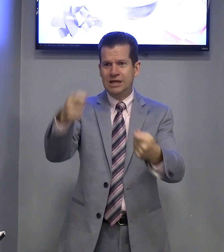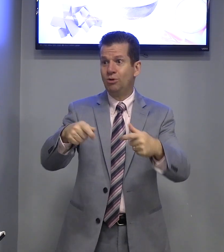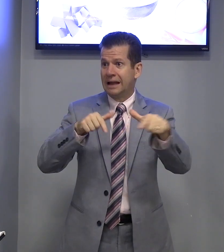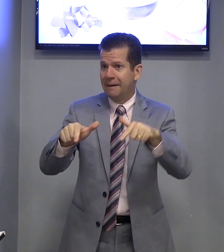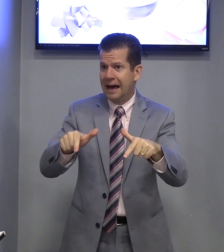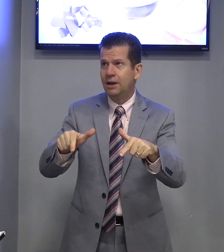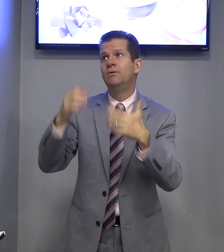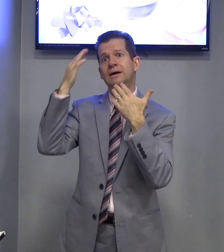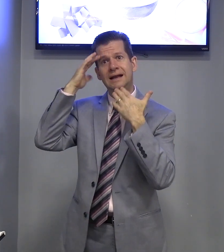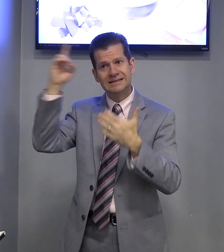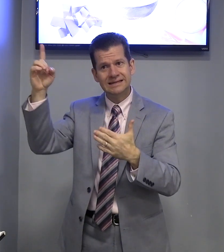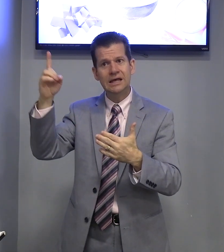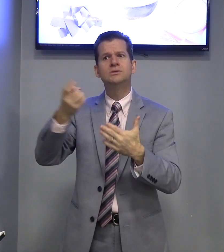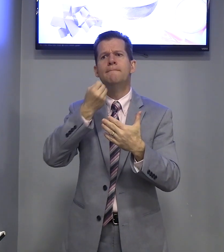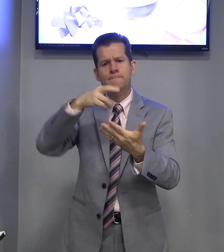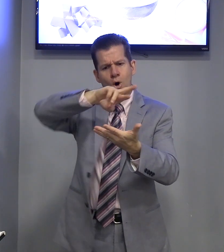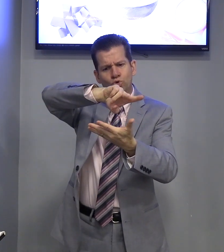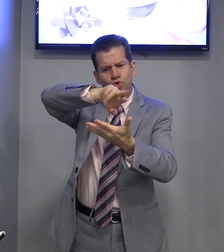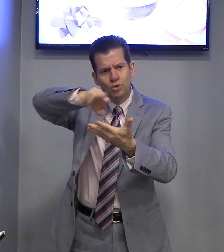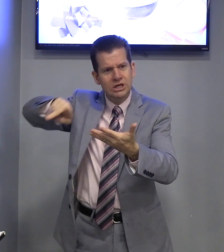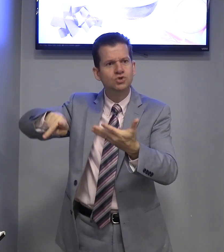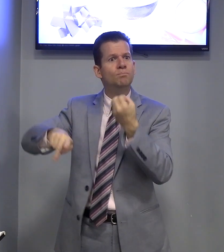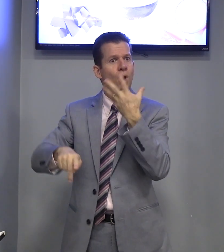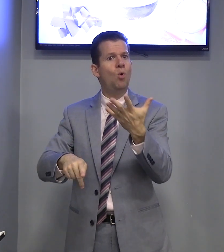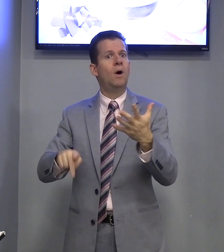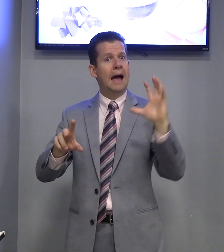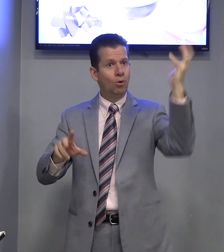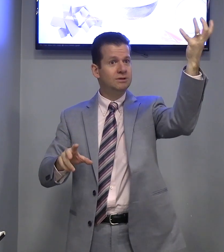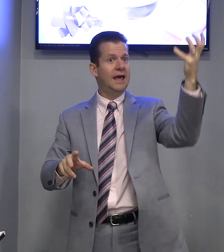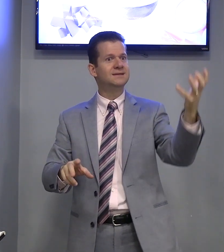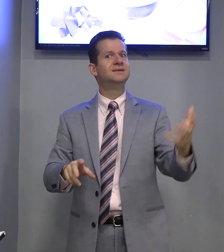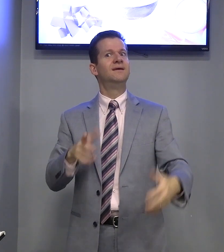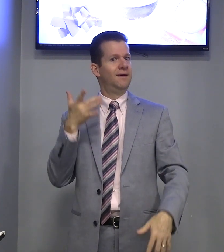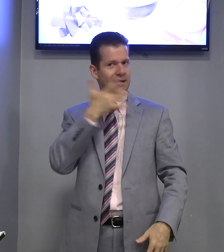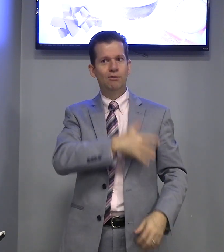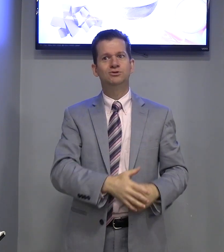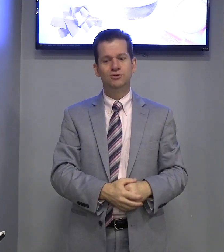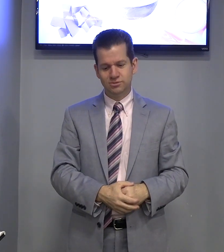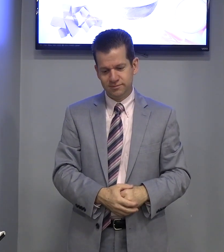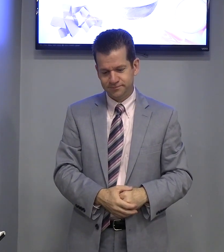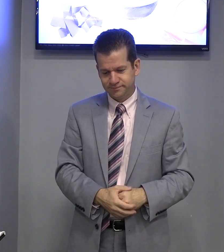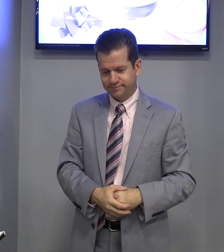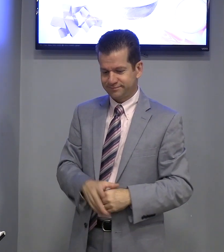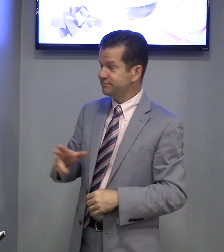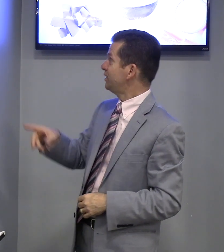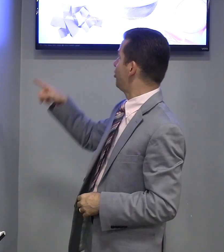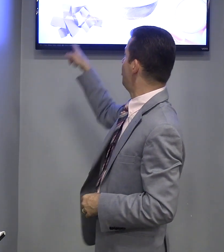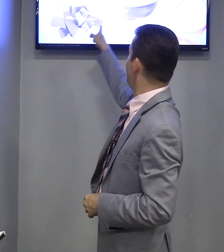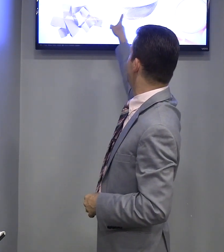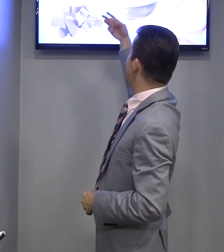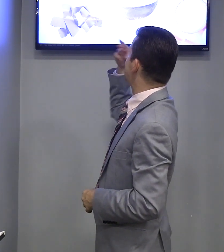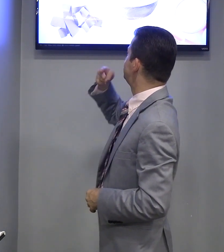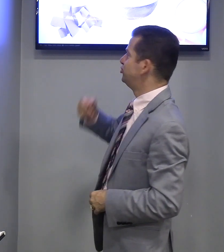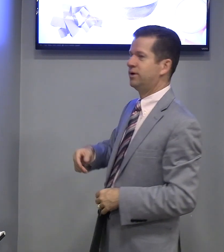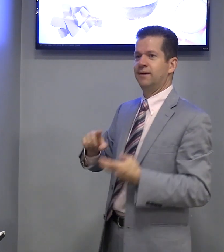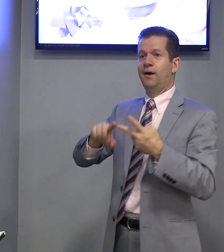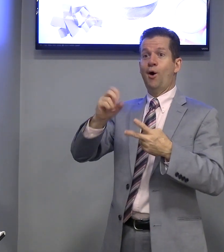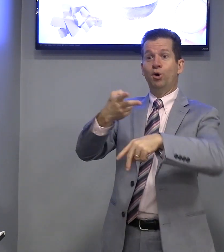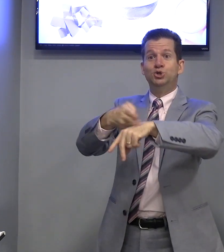deu um trabalho? Graças a Deus. Bom. Tudo isso. Bom. Acontece. É gostoso. Como açúcar. Ou